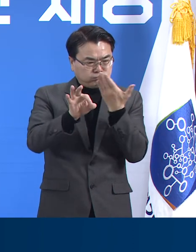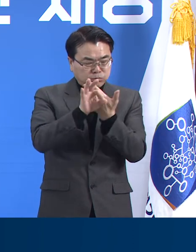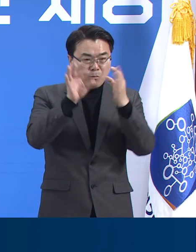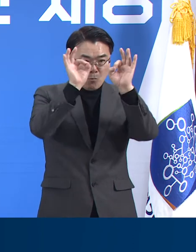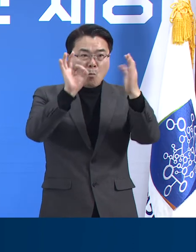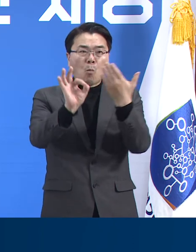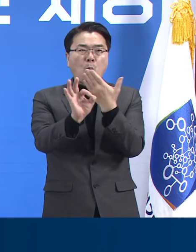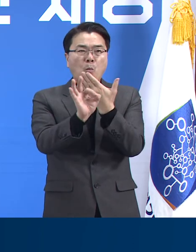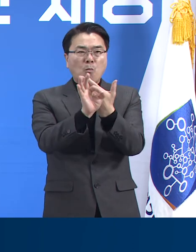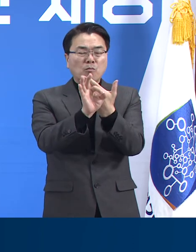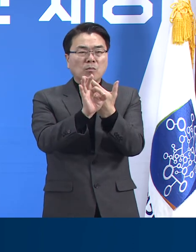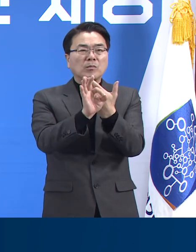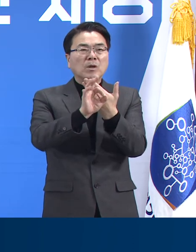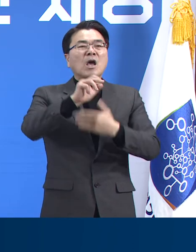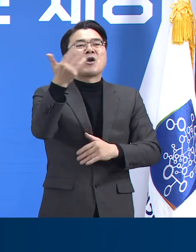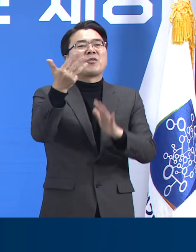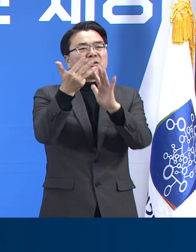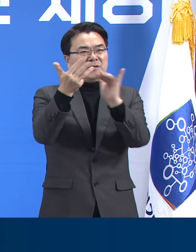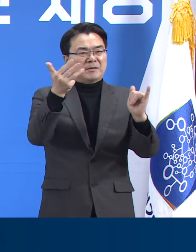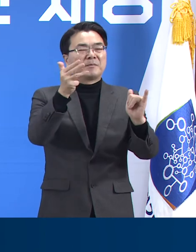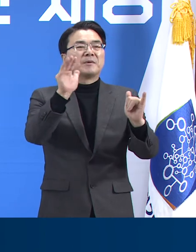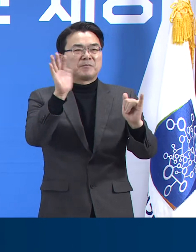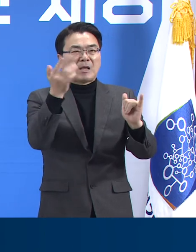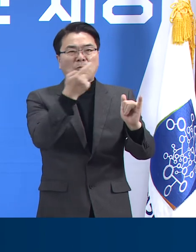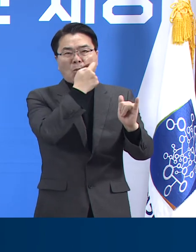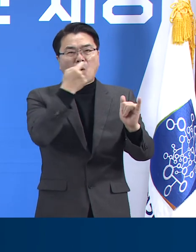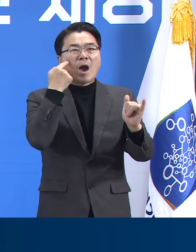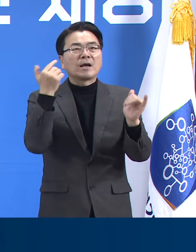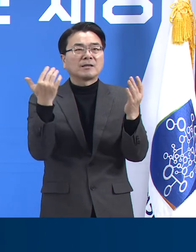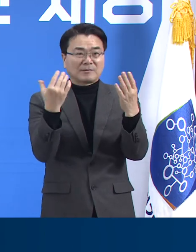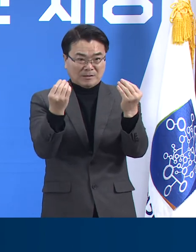기준 총 확진자는 8명으로 확인됩니다.